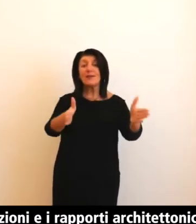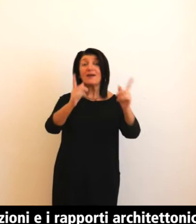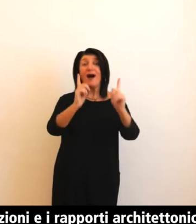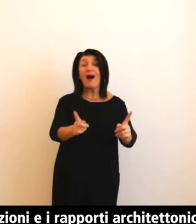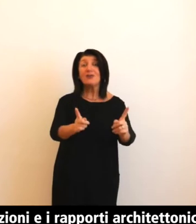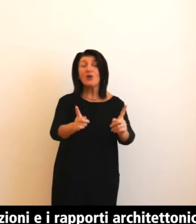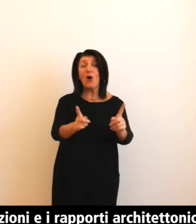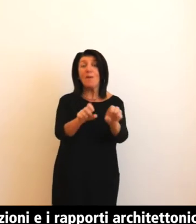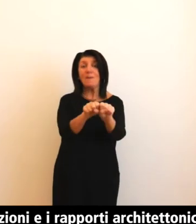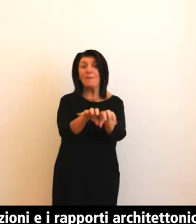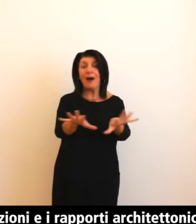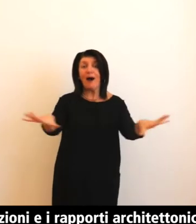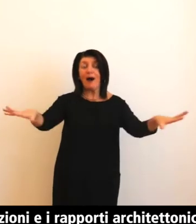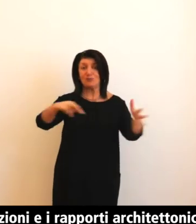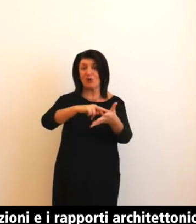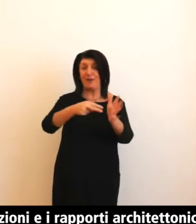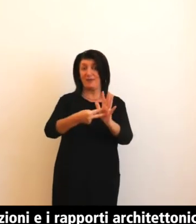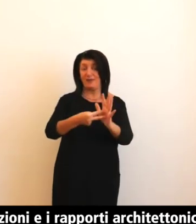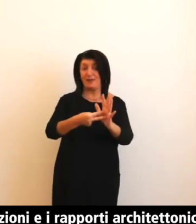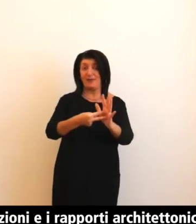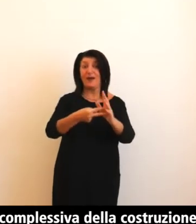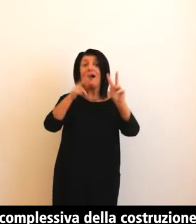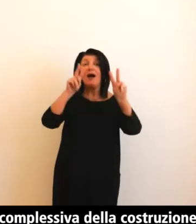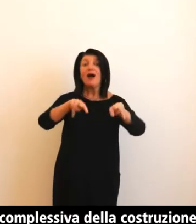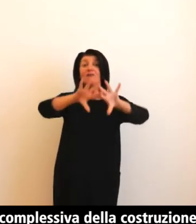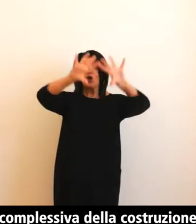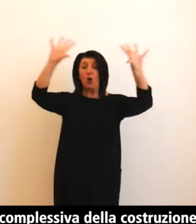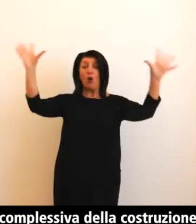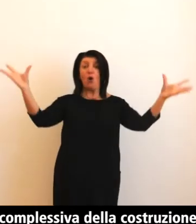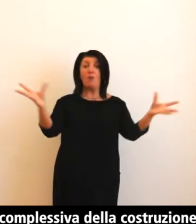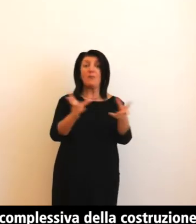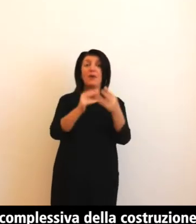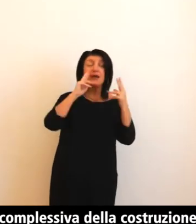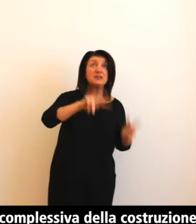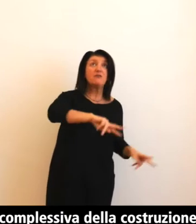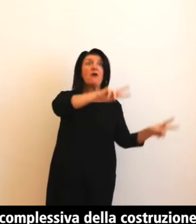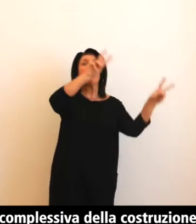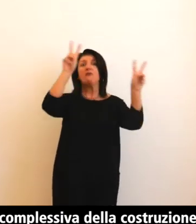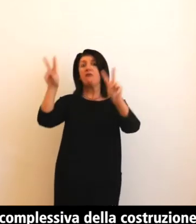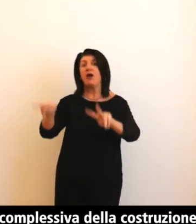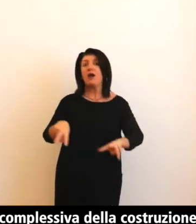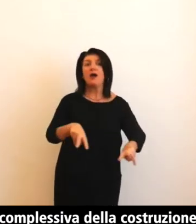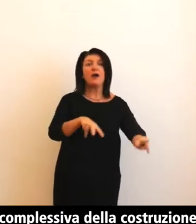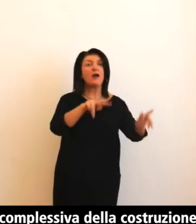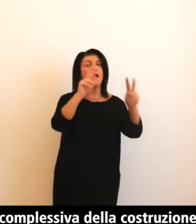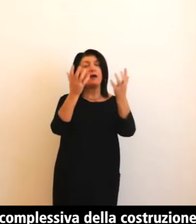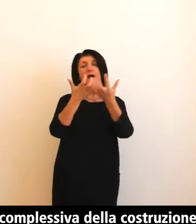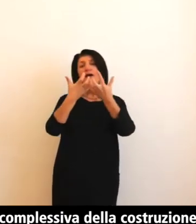L'organizzazione complessiva della costruzione è chiaramente definita a partire dalla scansione dei